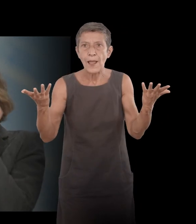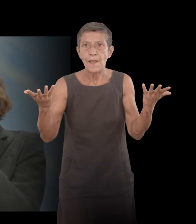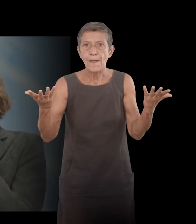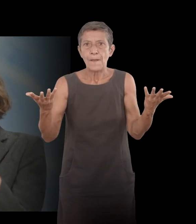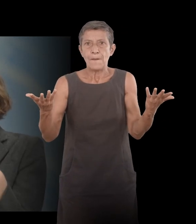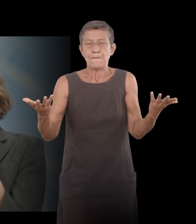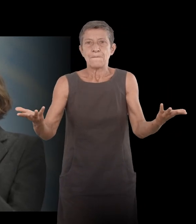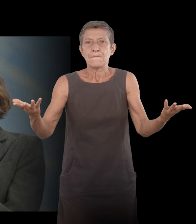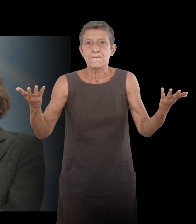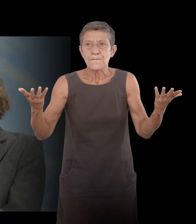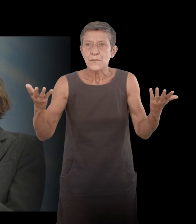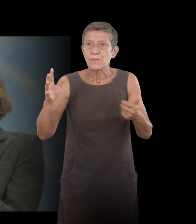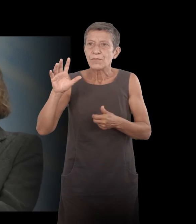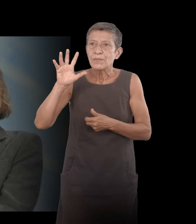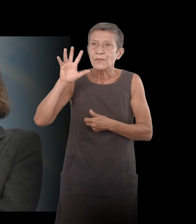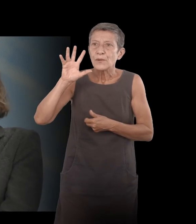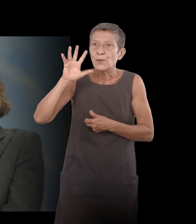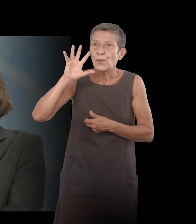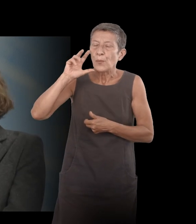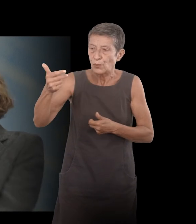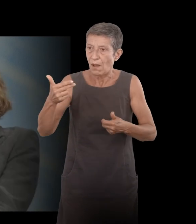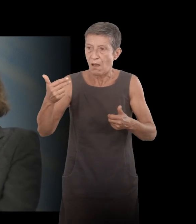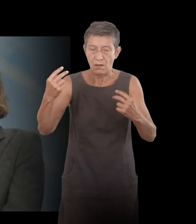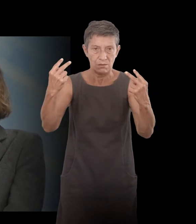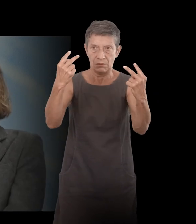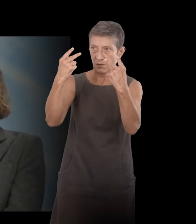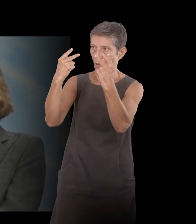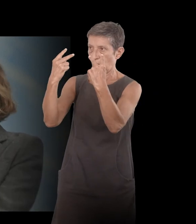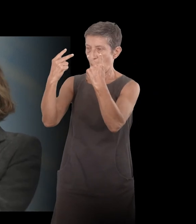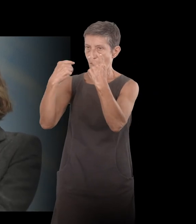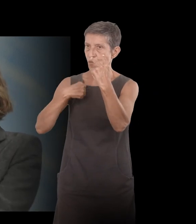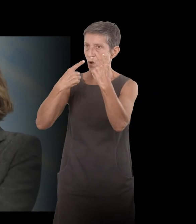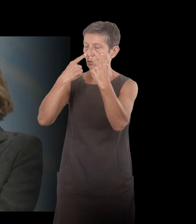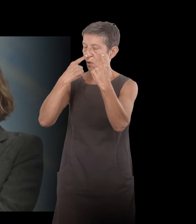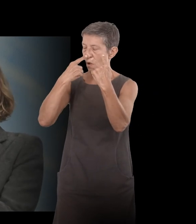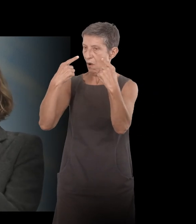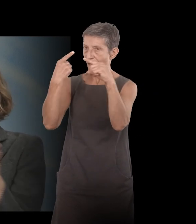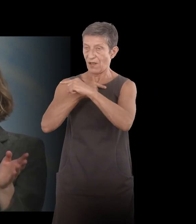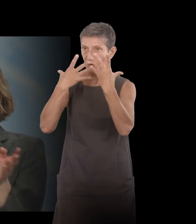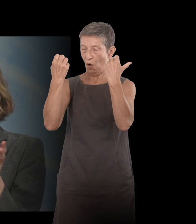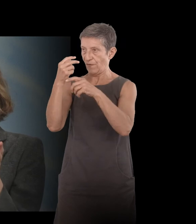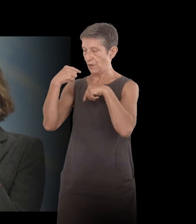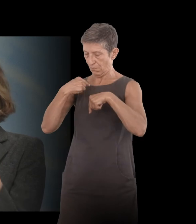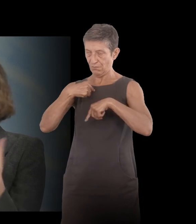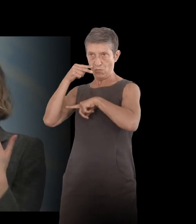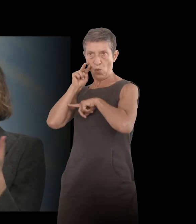essayé de passer de vue à vous regardante en fait et donc il y a plein de passages en fait qui comme vous disiez sur